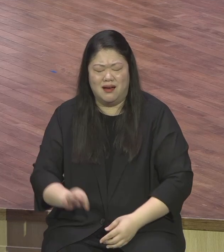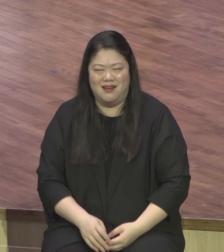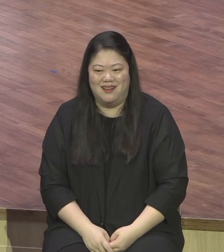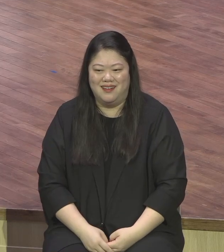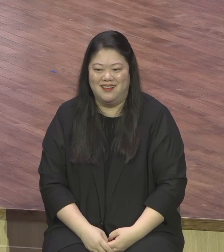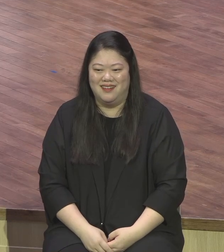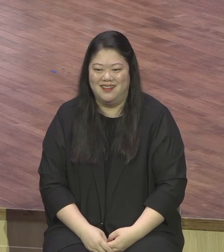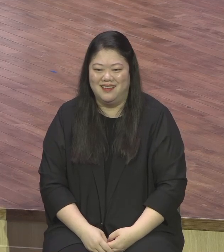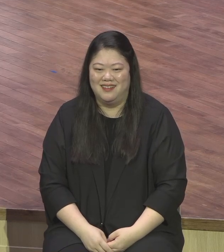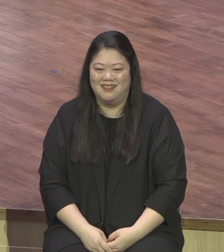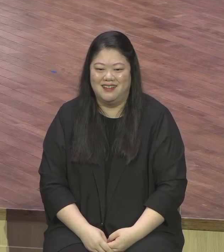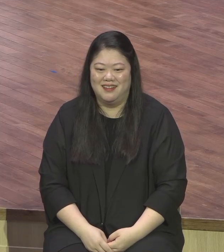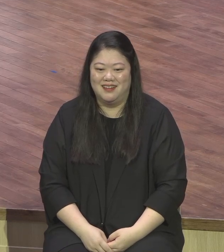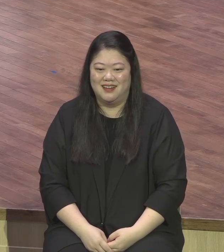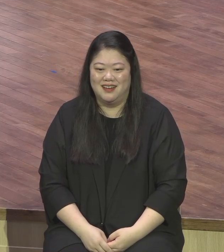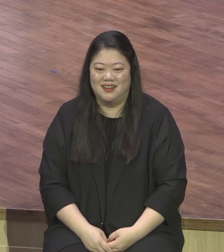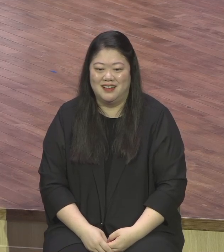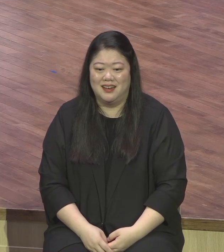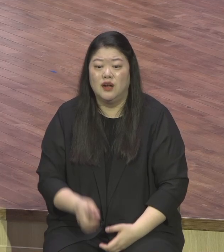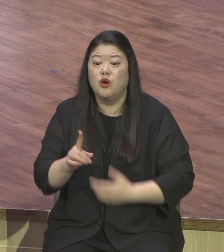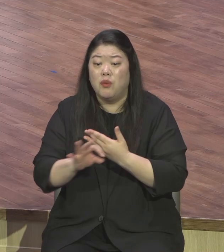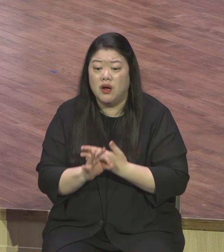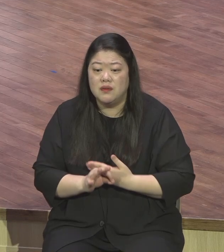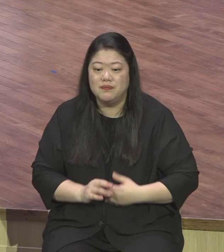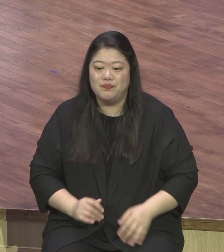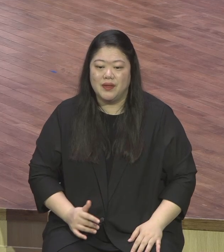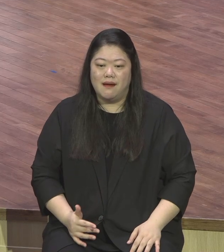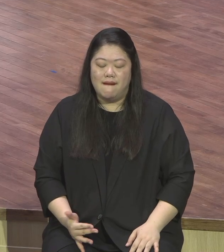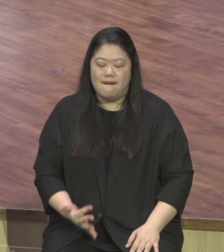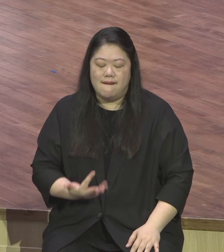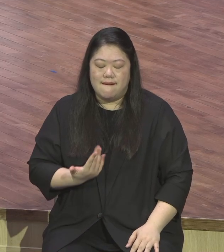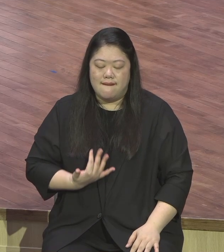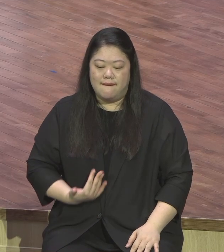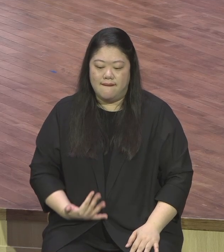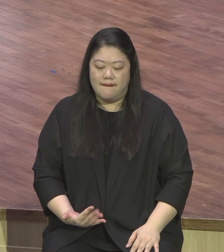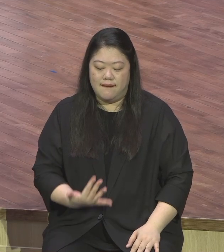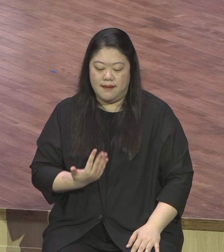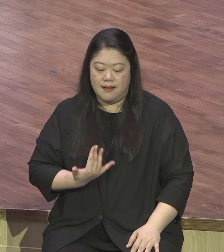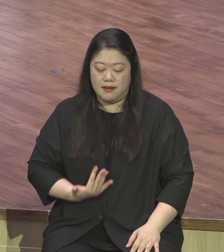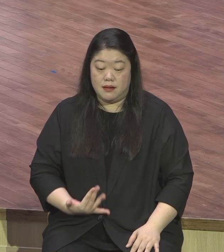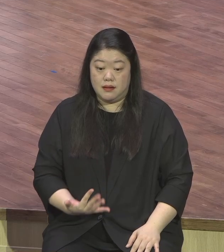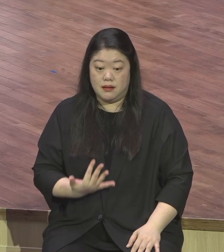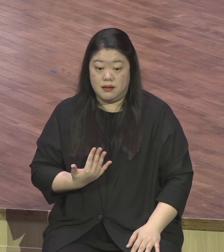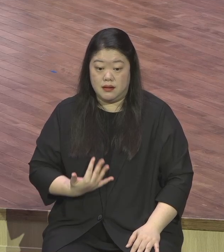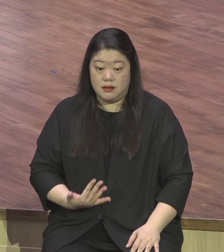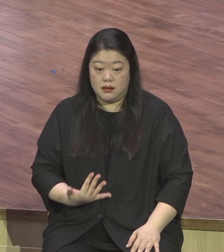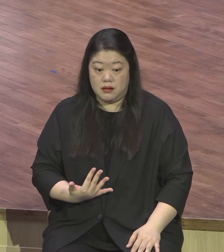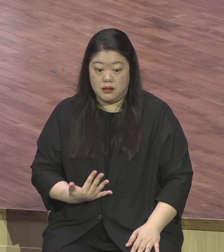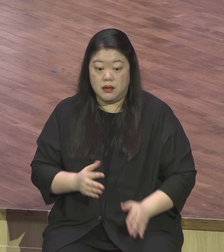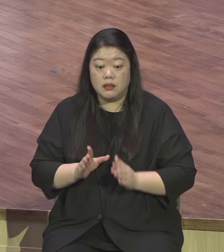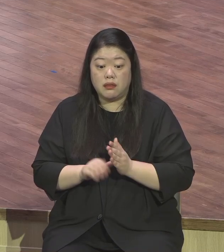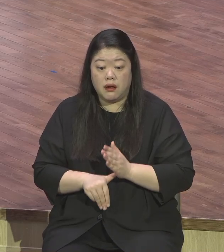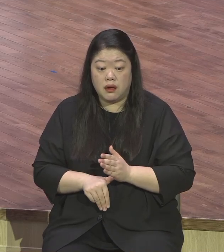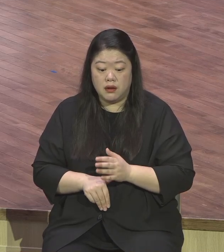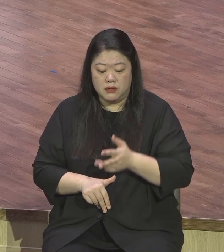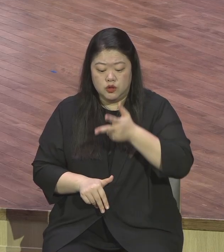이럴 때 예수 그리스도를 주로 받은 우리가 이럴 때